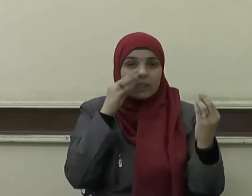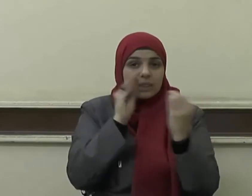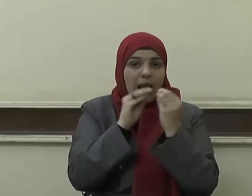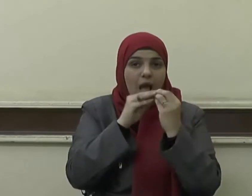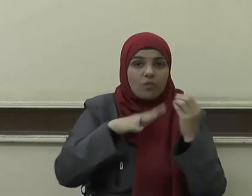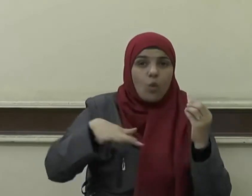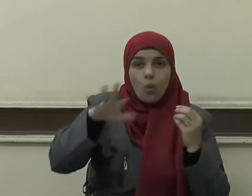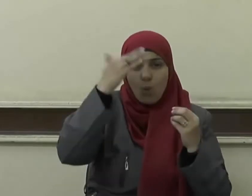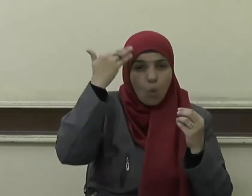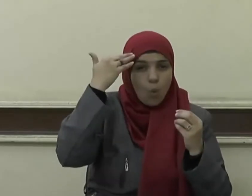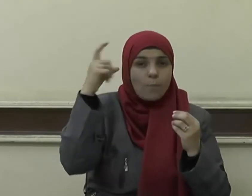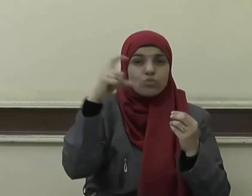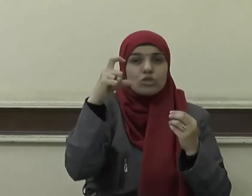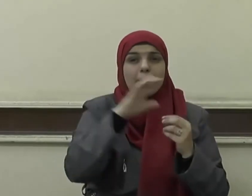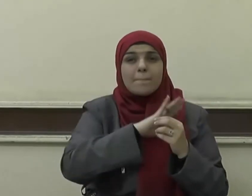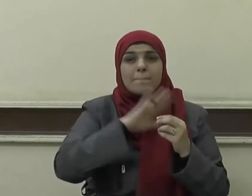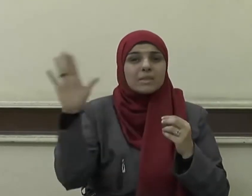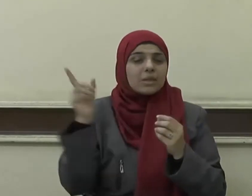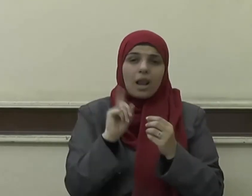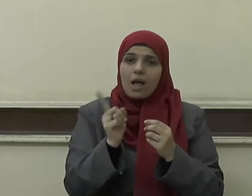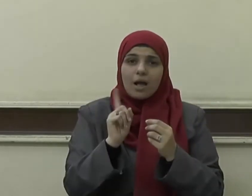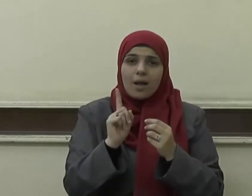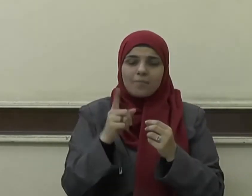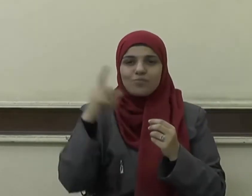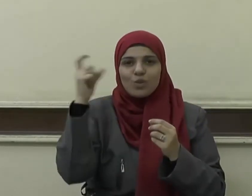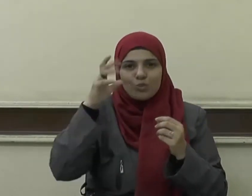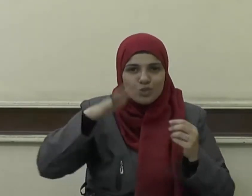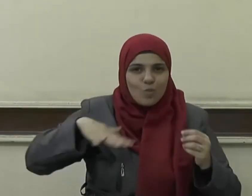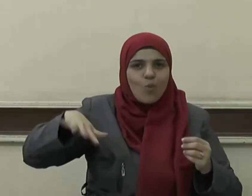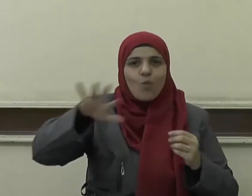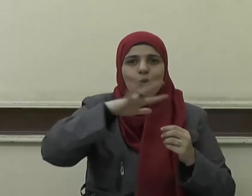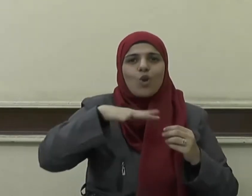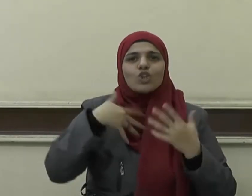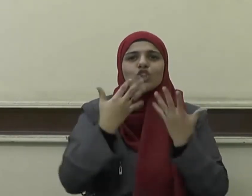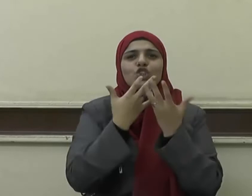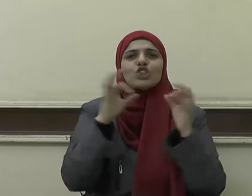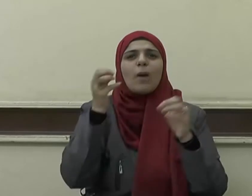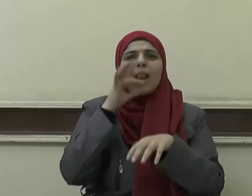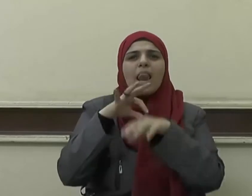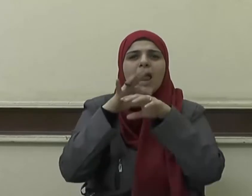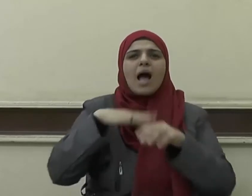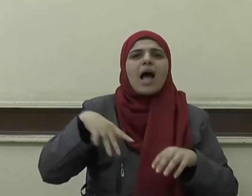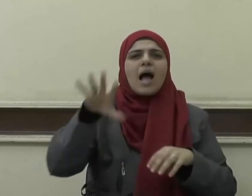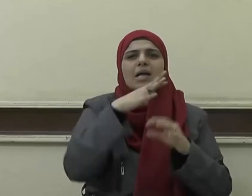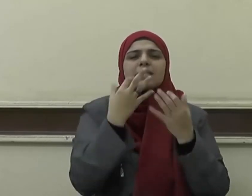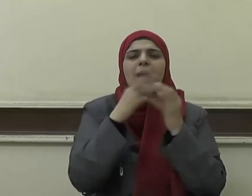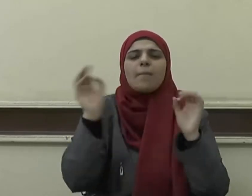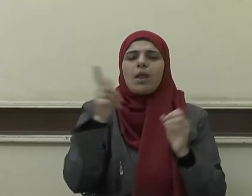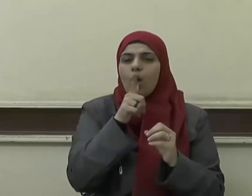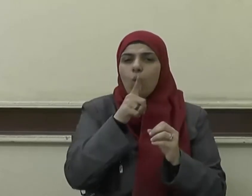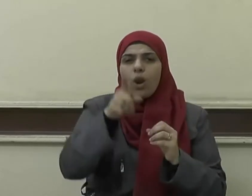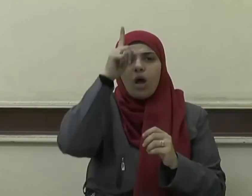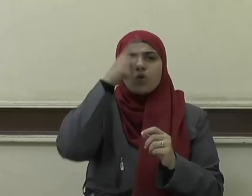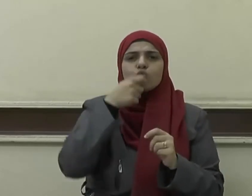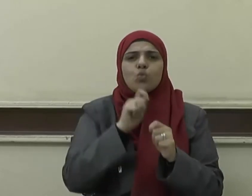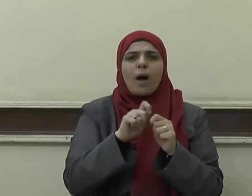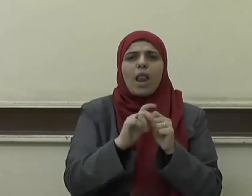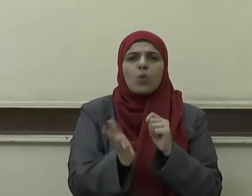ولكنه شمل الناس جميعا حيث يقول الحق سبحانه يا أيها الناس